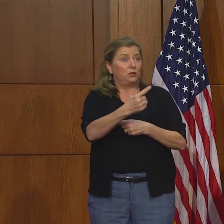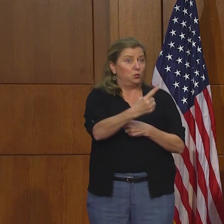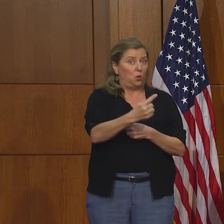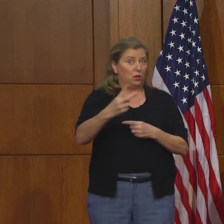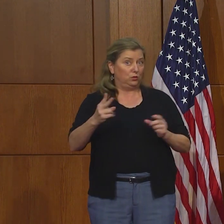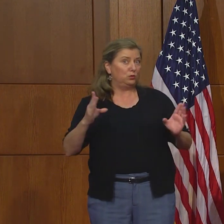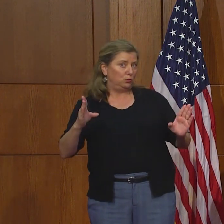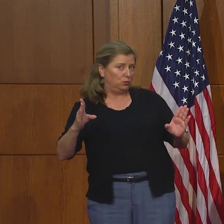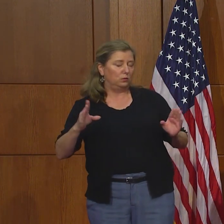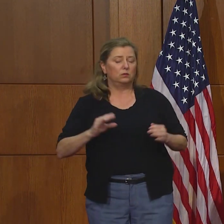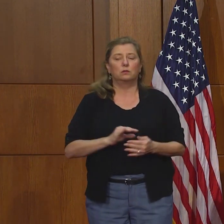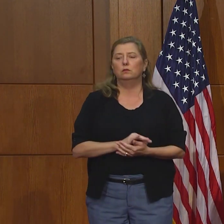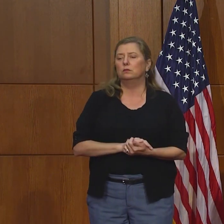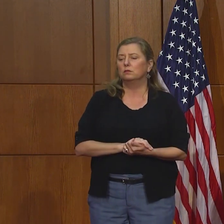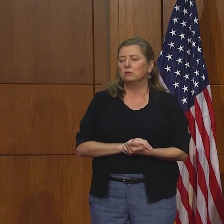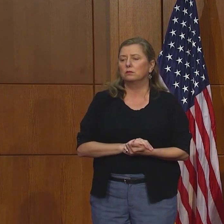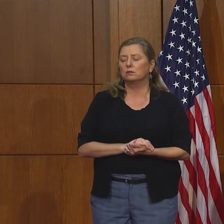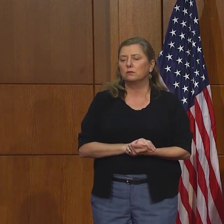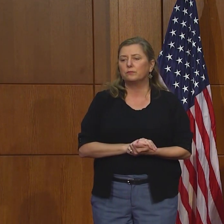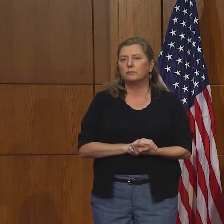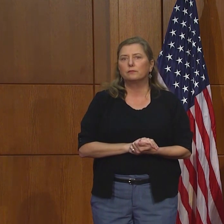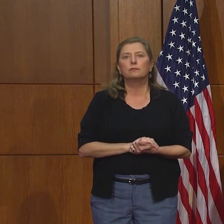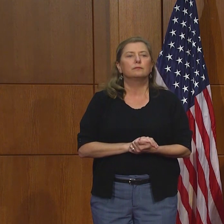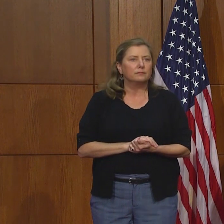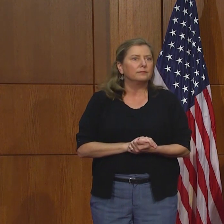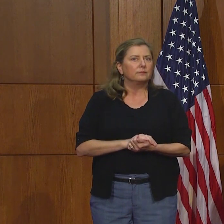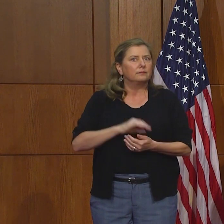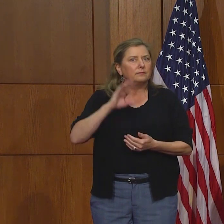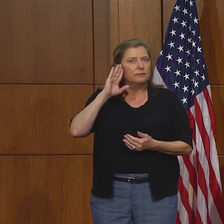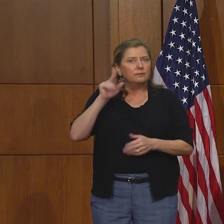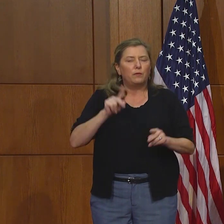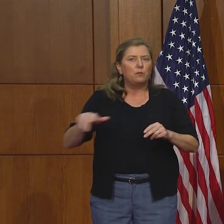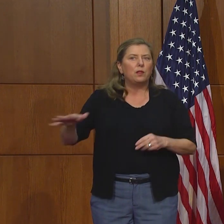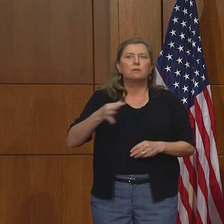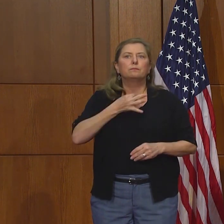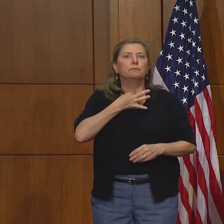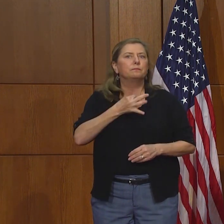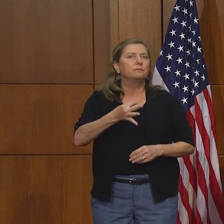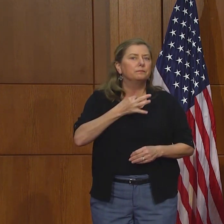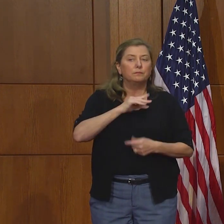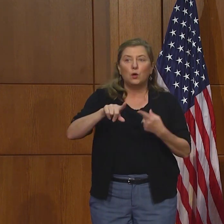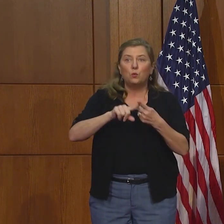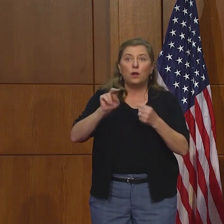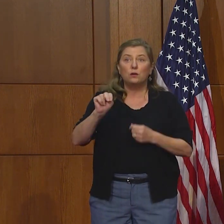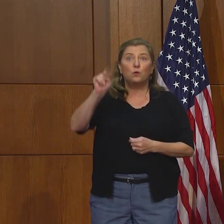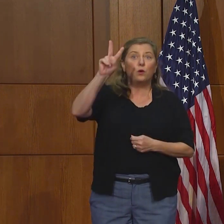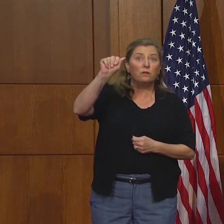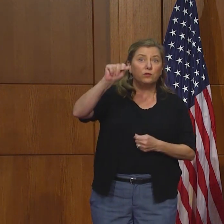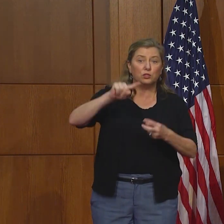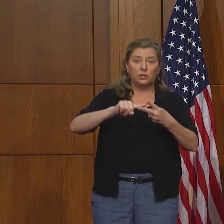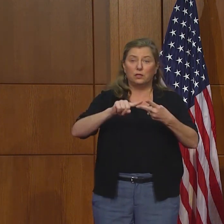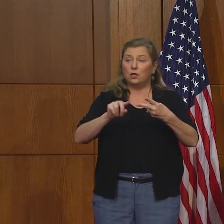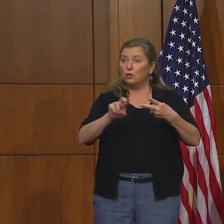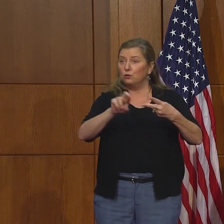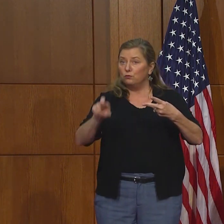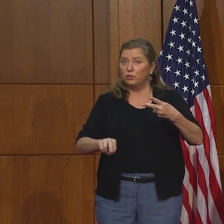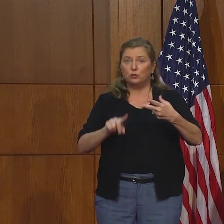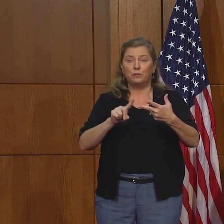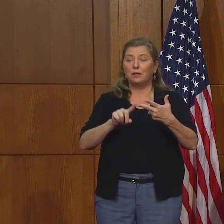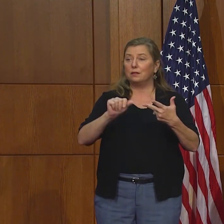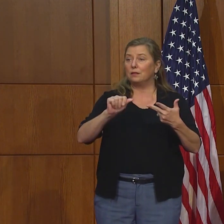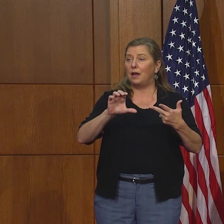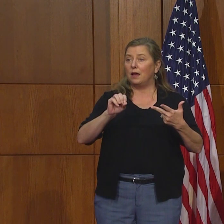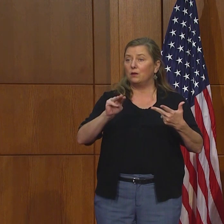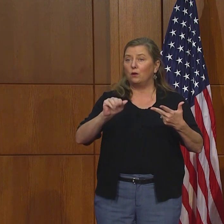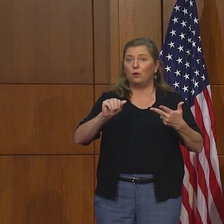fase 1 y fase 2. Yo sé que todos se están preguntando cuándo el norte de Virginia, el condado de Acomac y